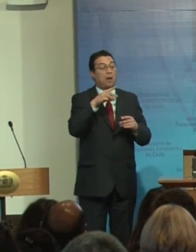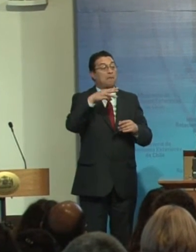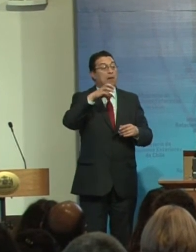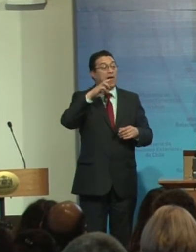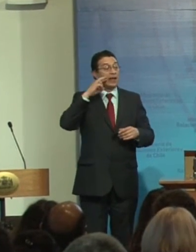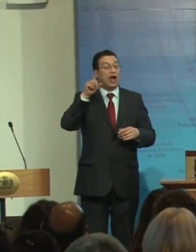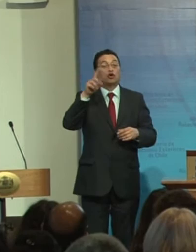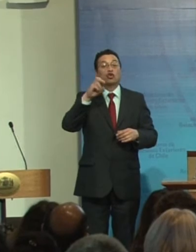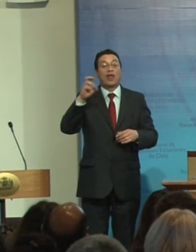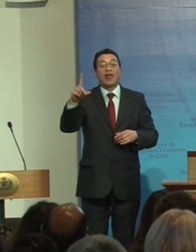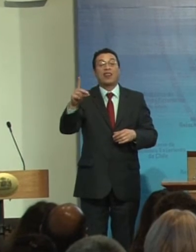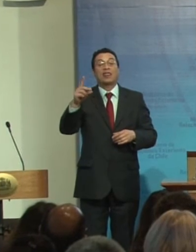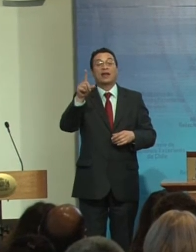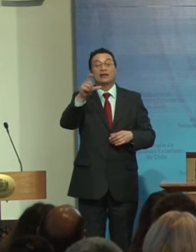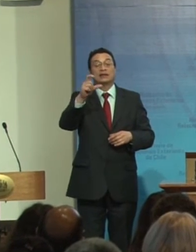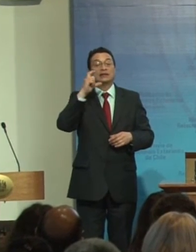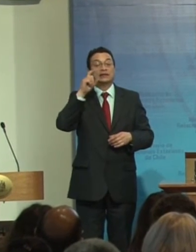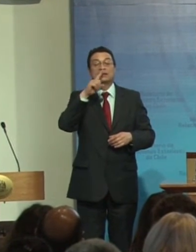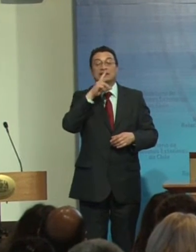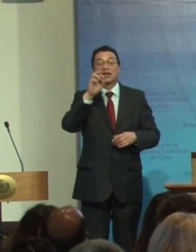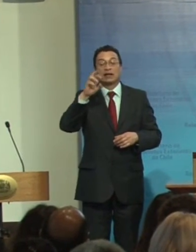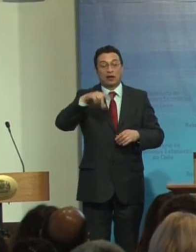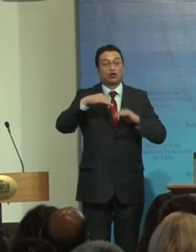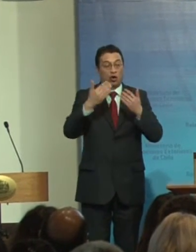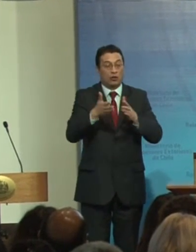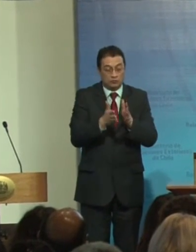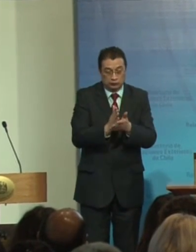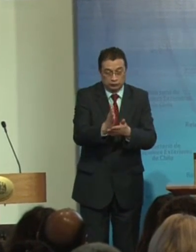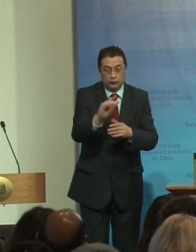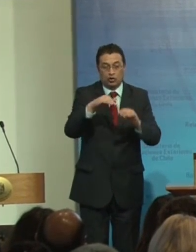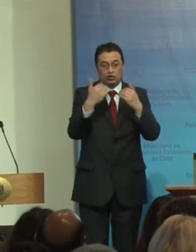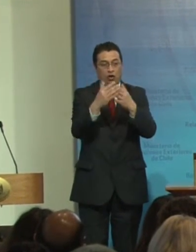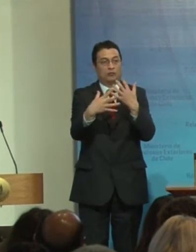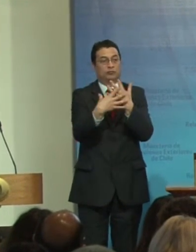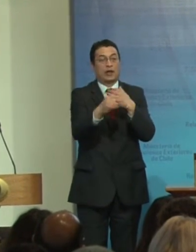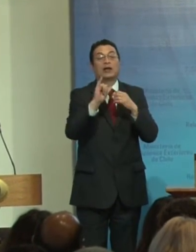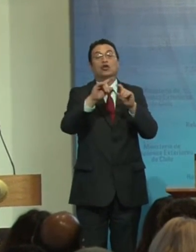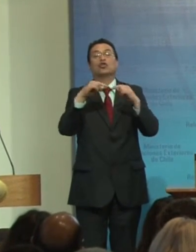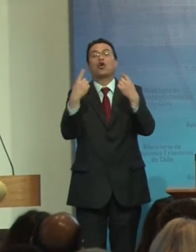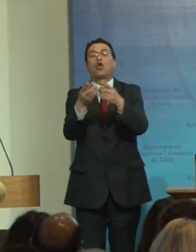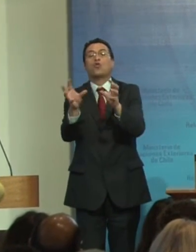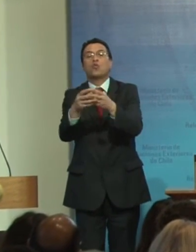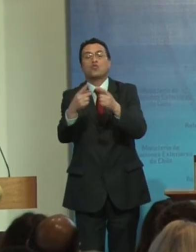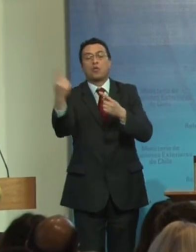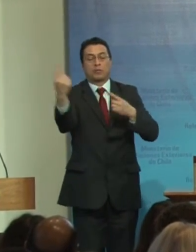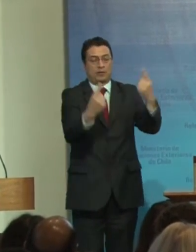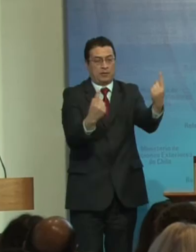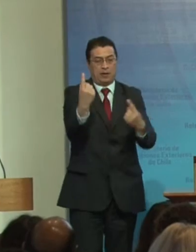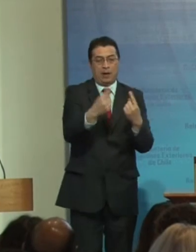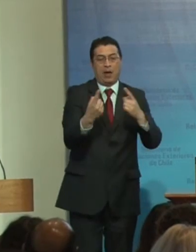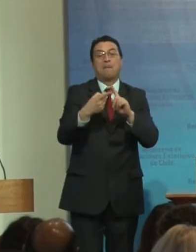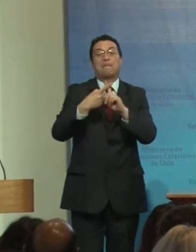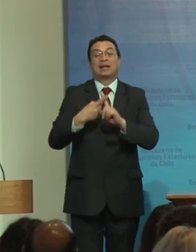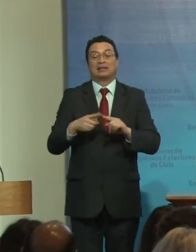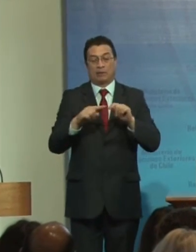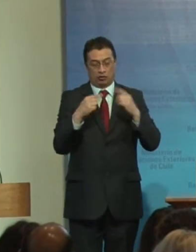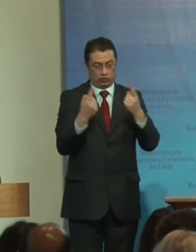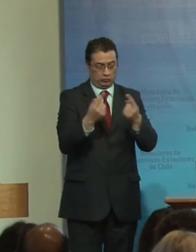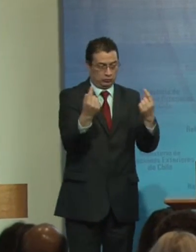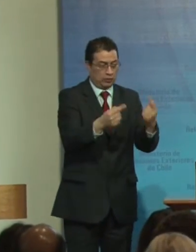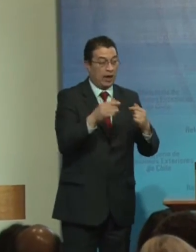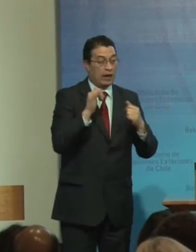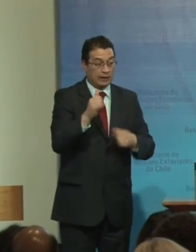María Soledad Cisterna Por todo el apoyo A que este acto se diera Y a todas las organizaciones Que estamos Obviamente participando De que esto sea todo un éxito